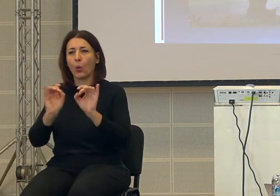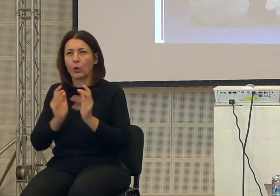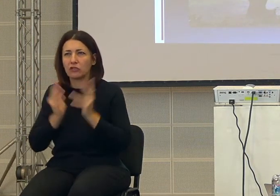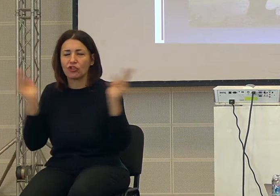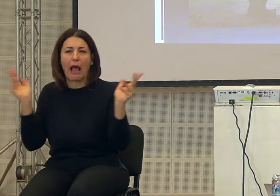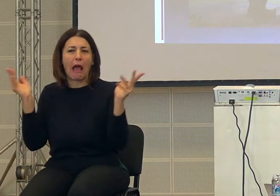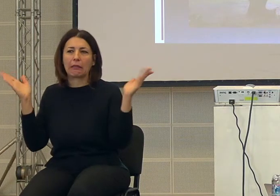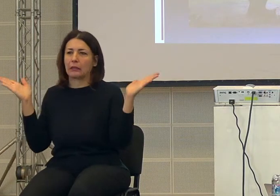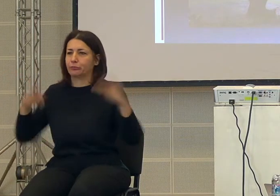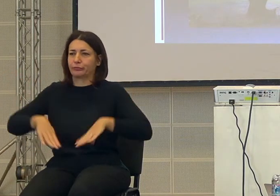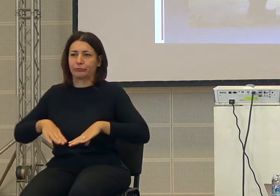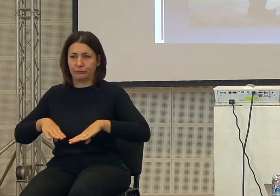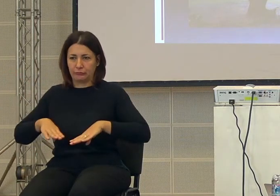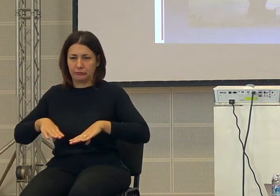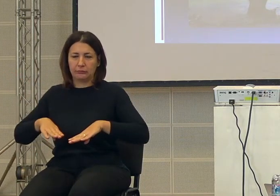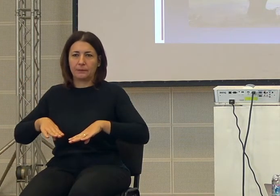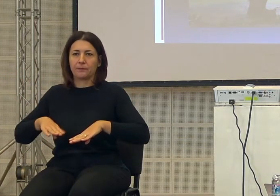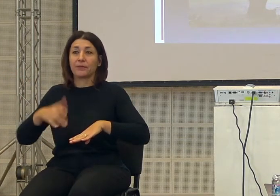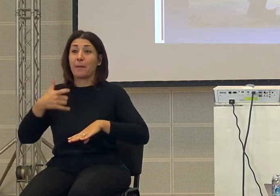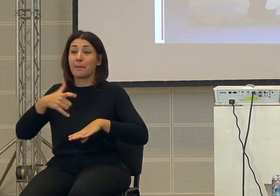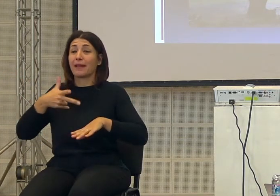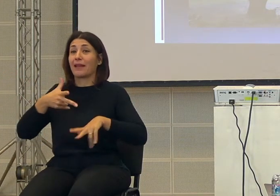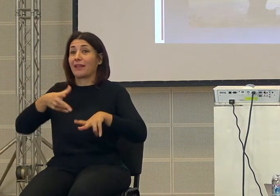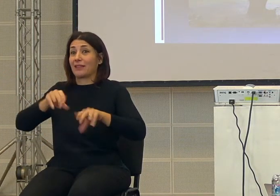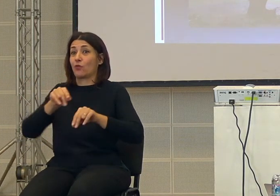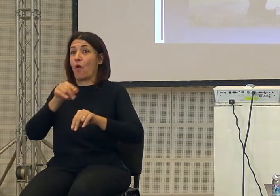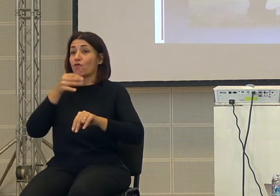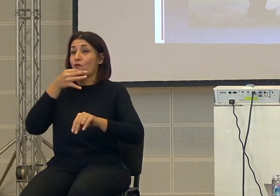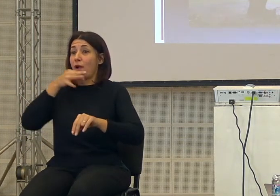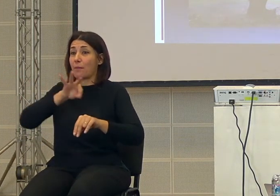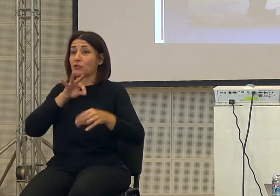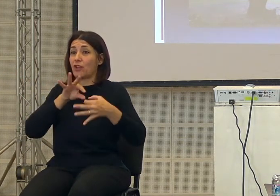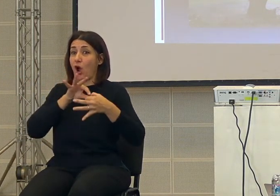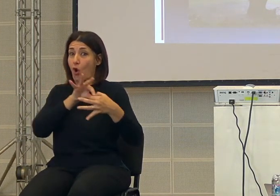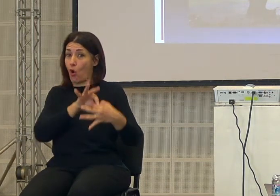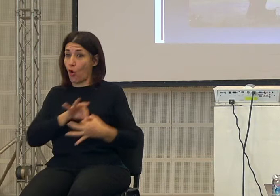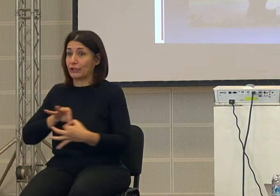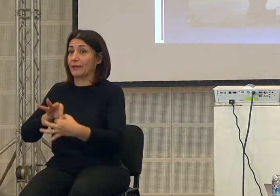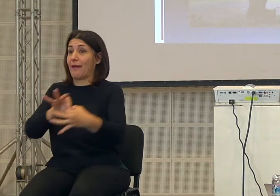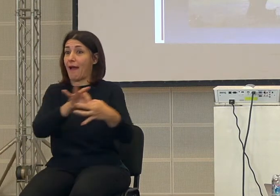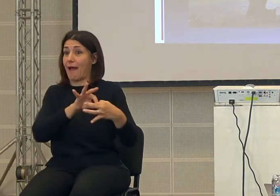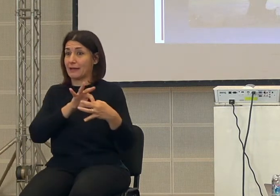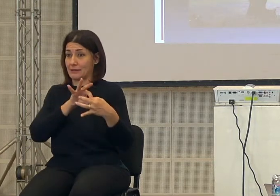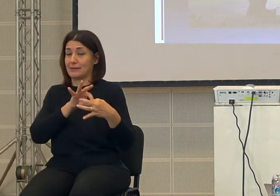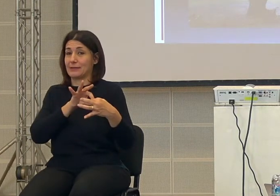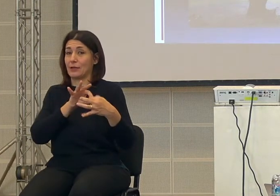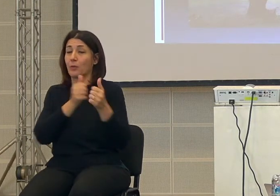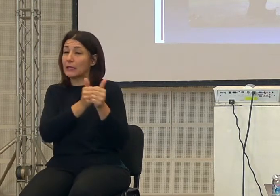Perché? Perché di nuovo la capacità di coordinarsi e di tenere una coesione sociale molto stretta e quindi di